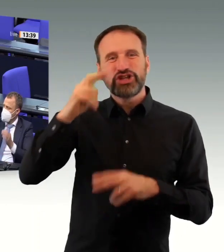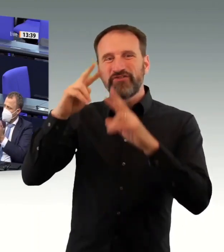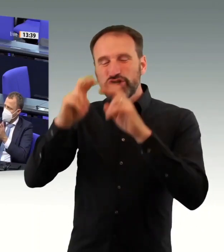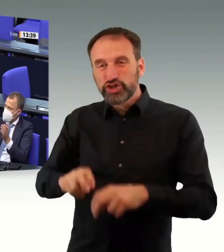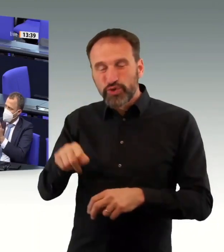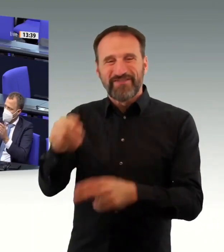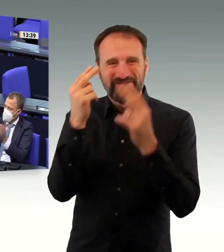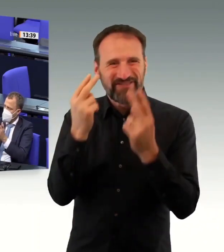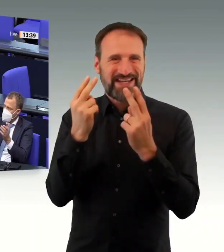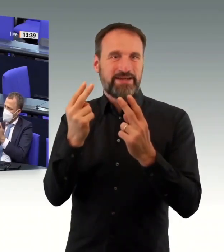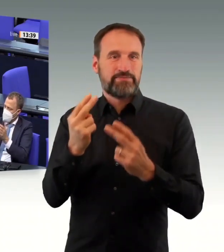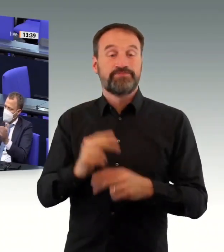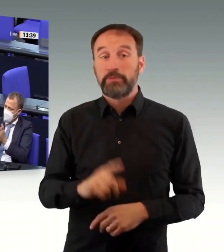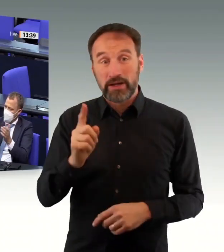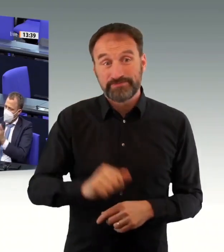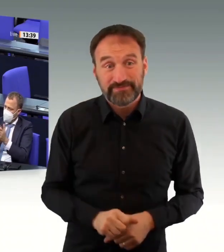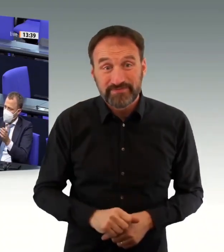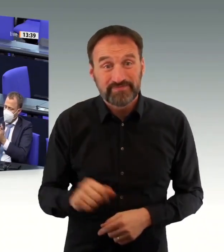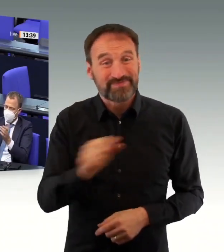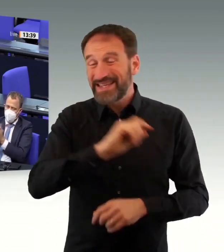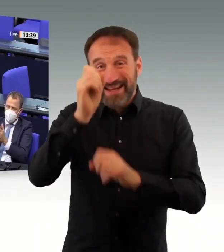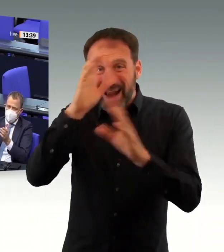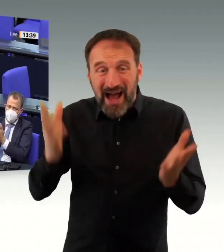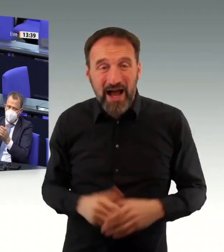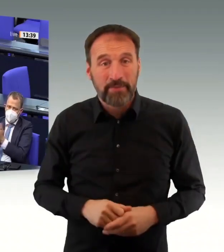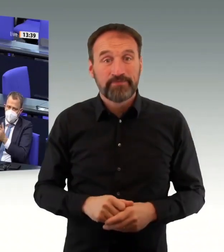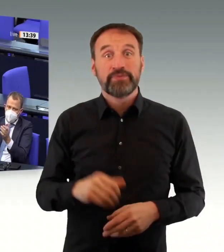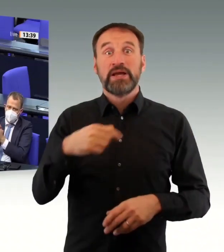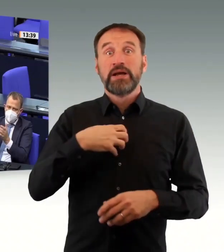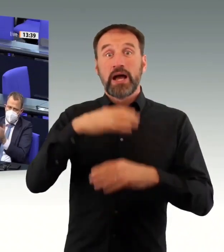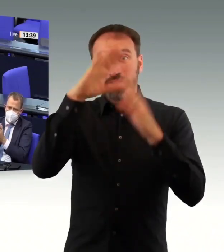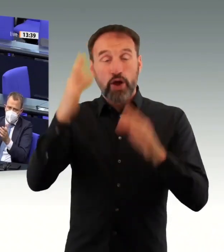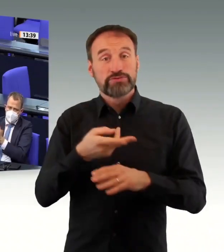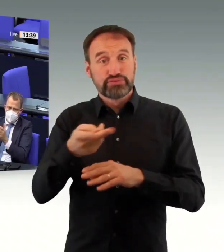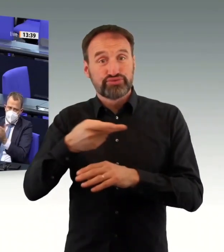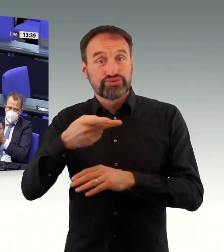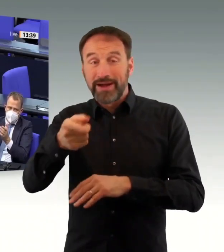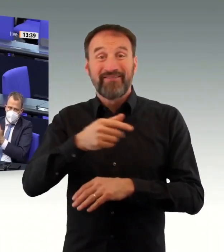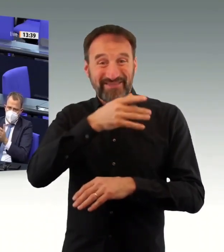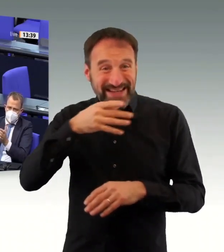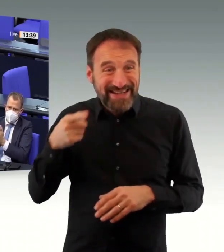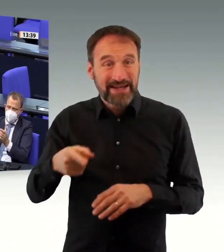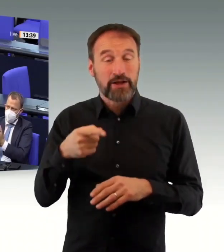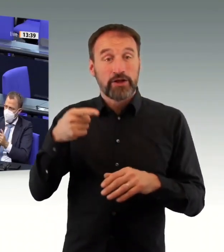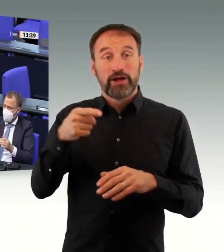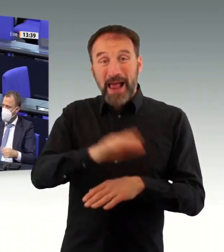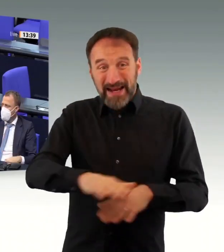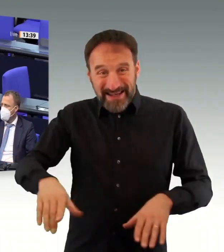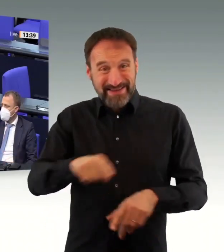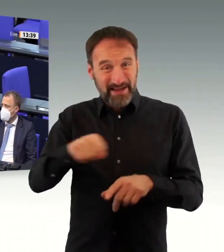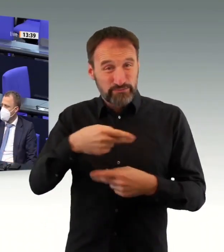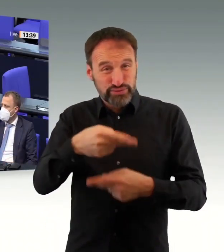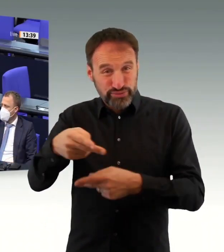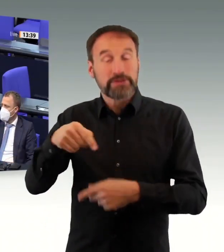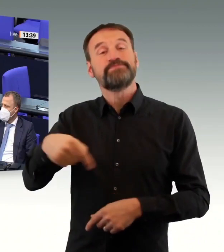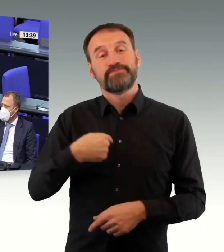die Kinder kommen in die Krankenhäuser, weil sie nicht etwa an Covid erkranken, sondern an anderen Dingen. Das finde ich erbärmlich. Das finde